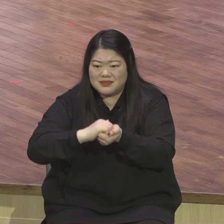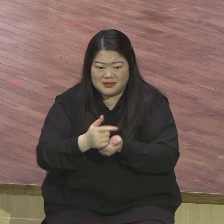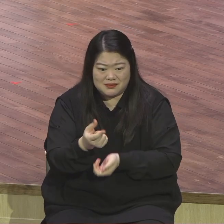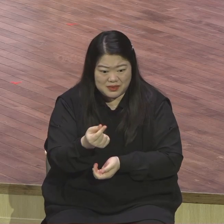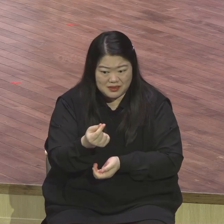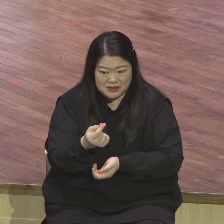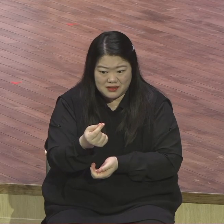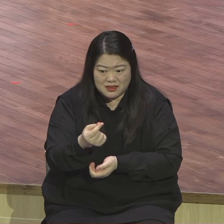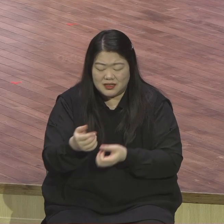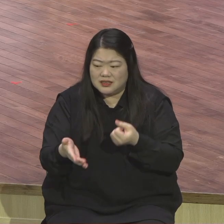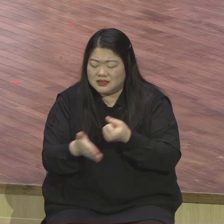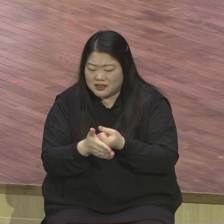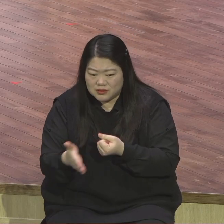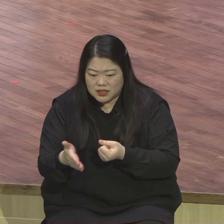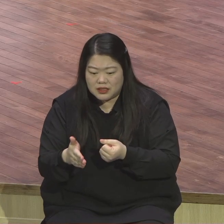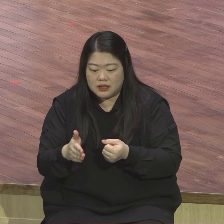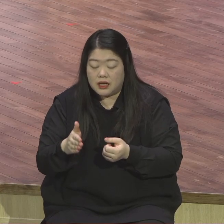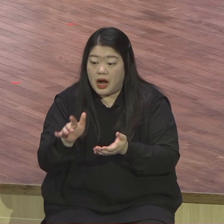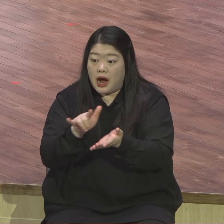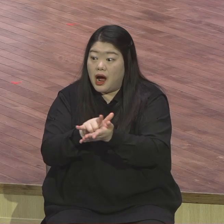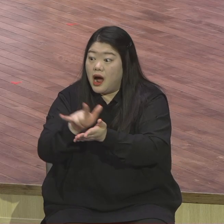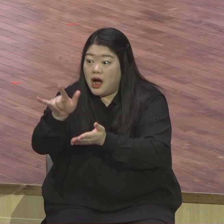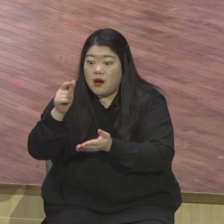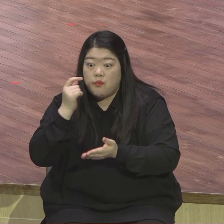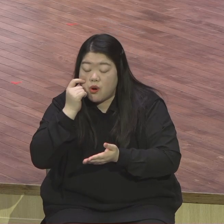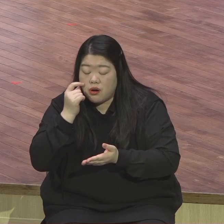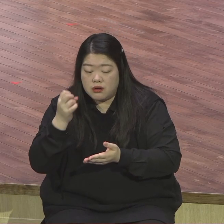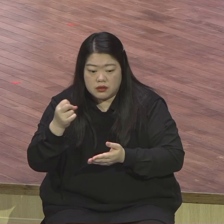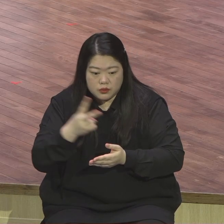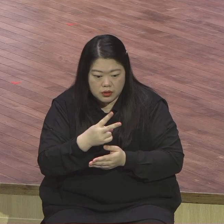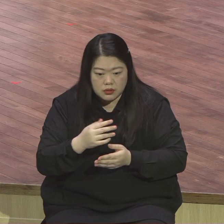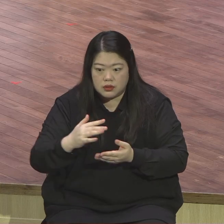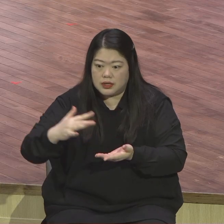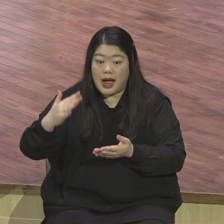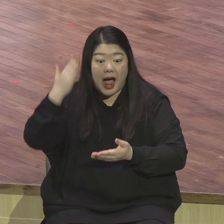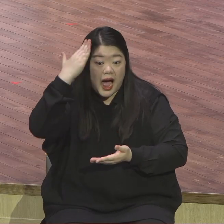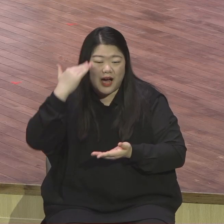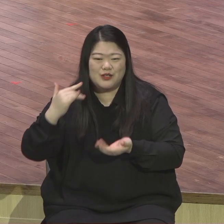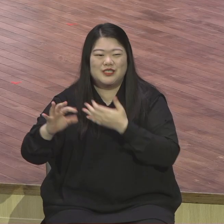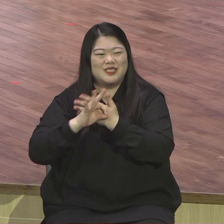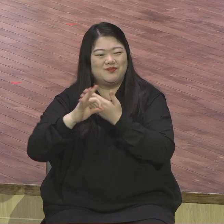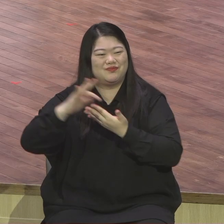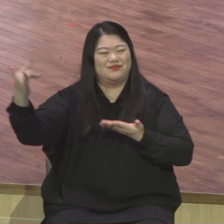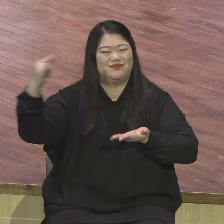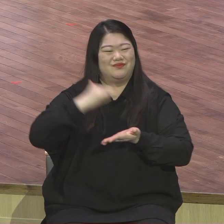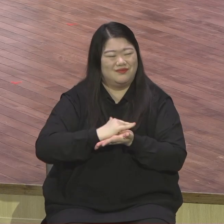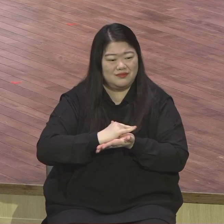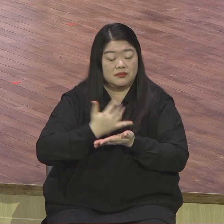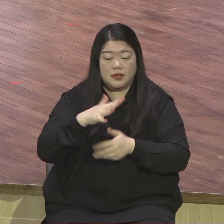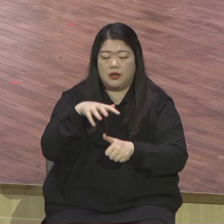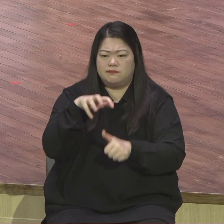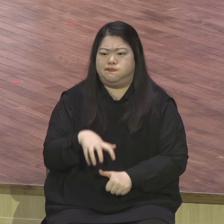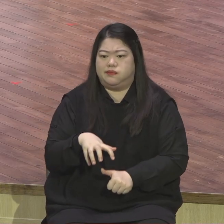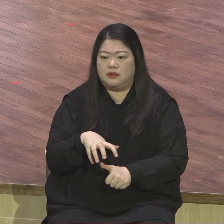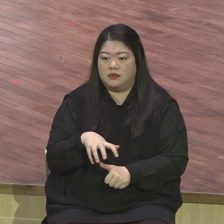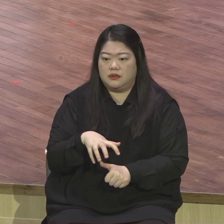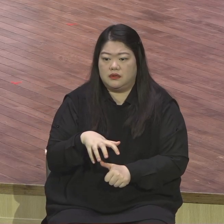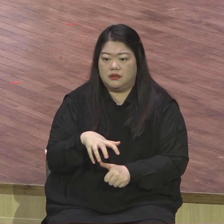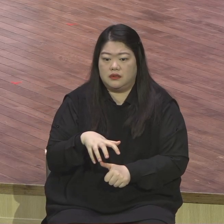국내 체류하고 있는 다민족이 얼마나 되느냐 220마리 200만명이